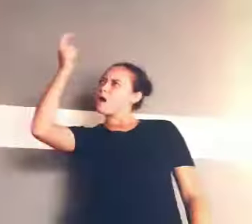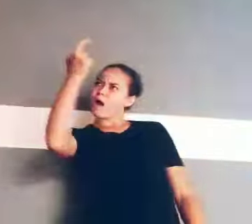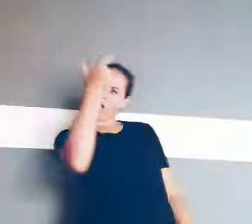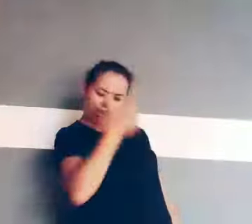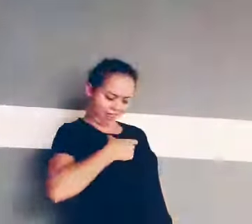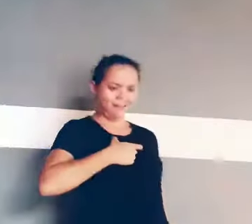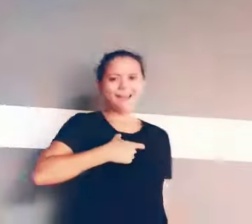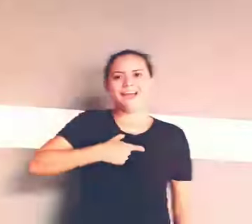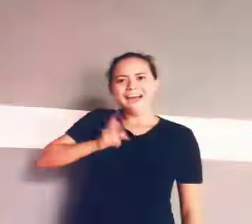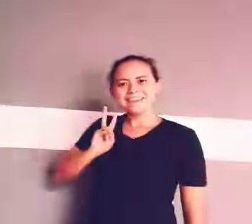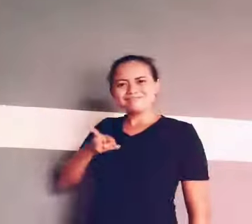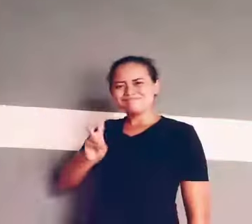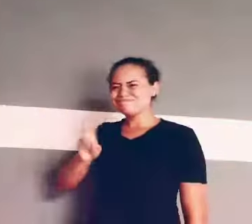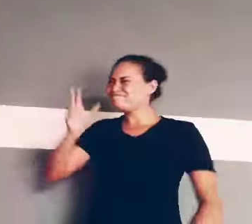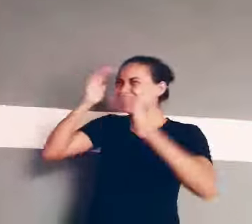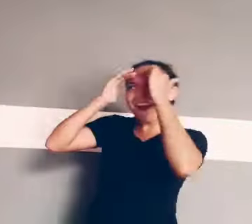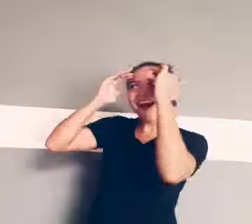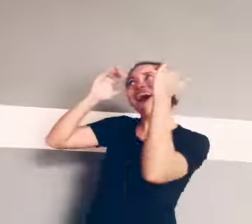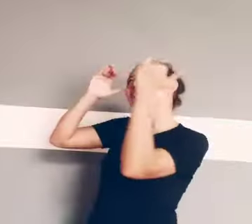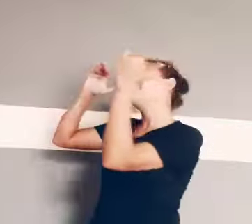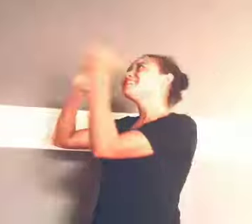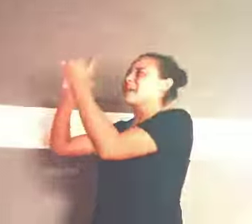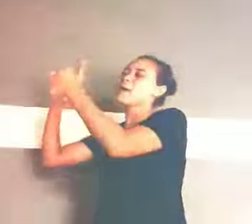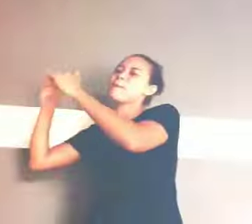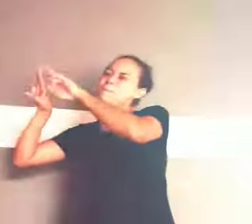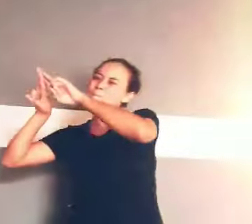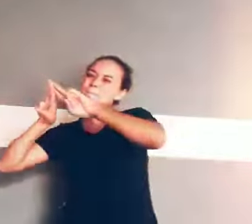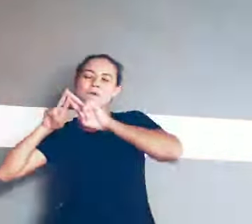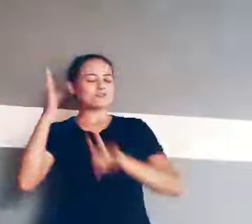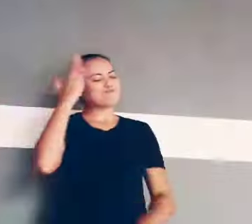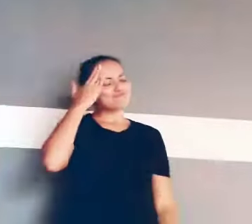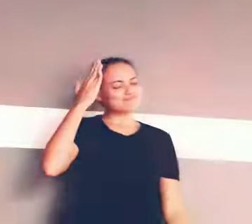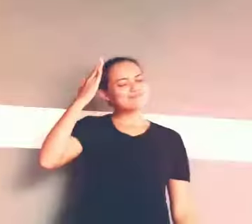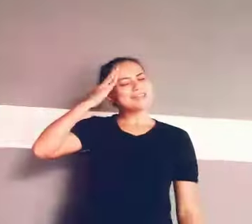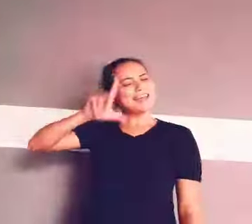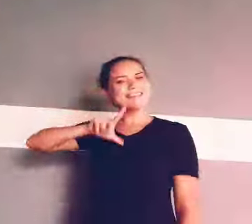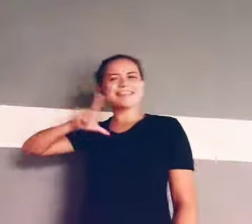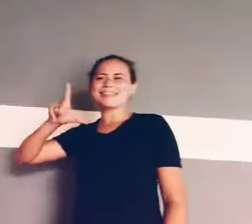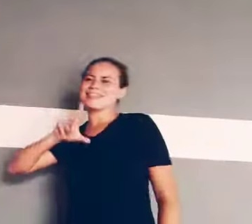obedecer Pois eu sei que ele tem sempre o melhor pra mim